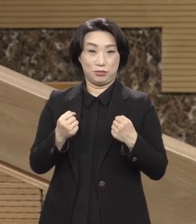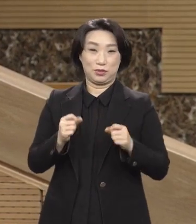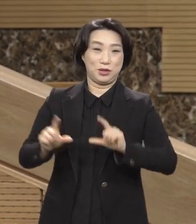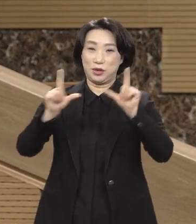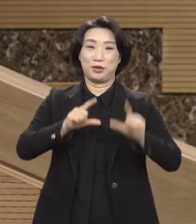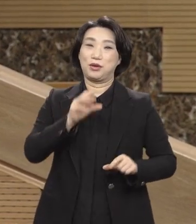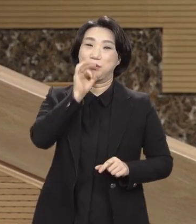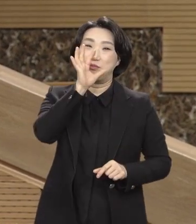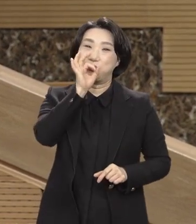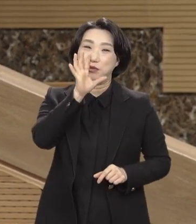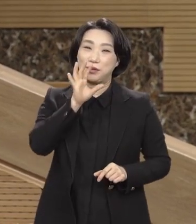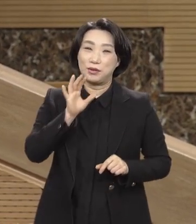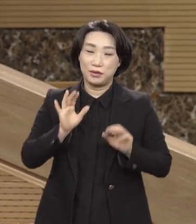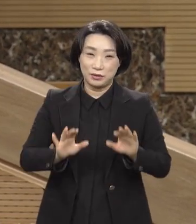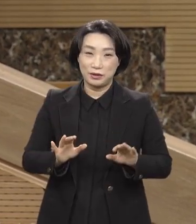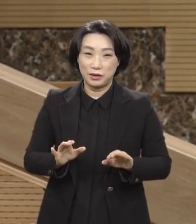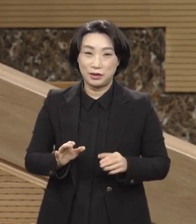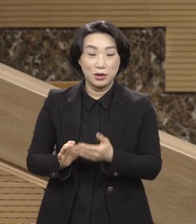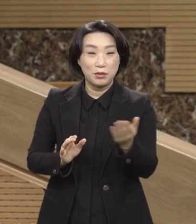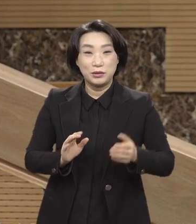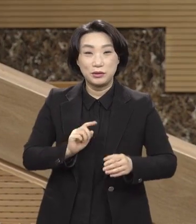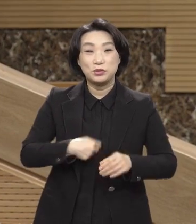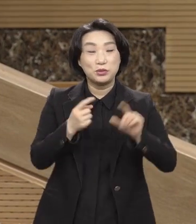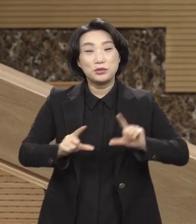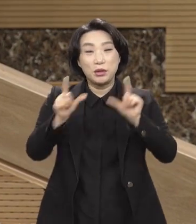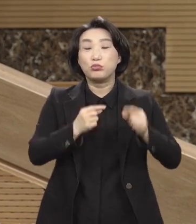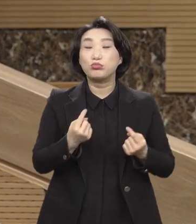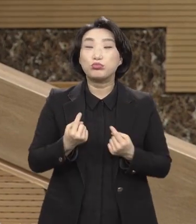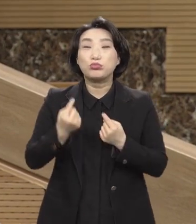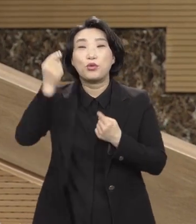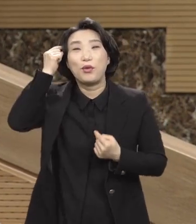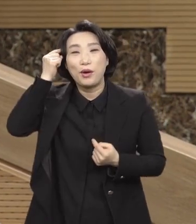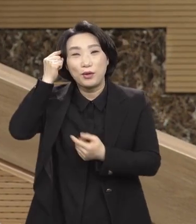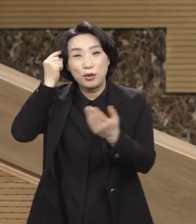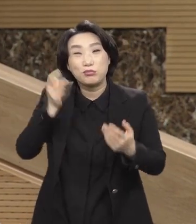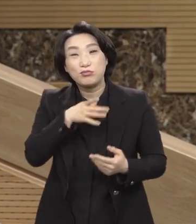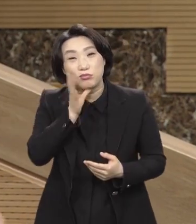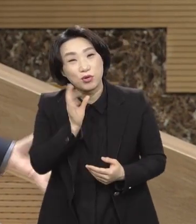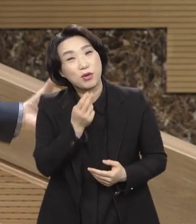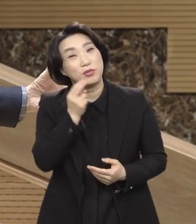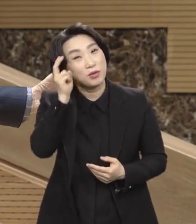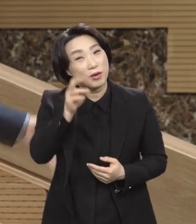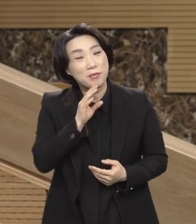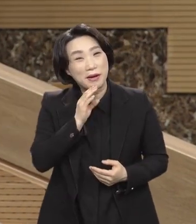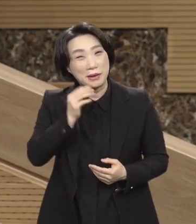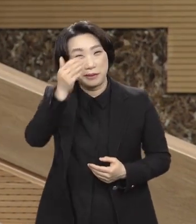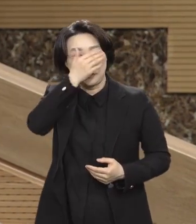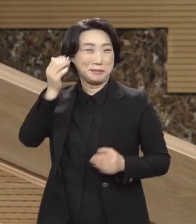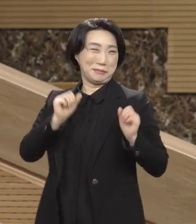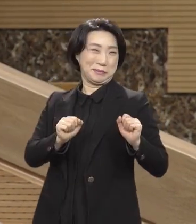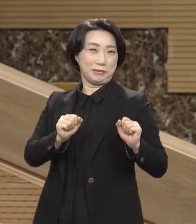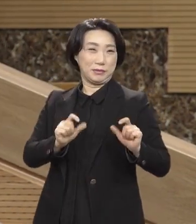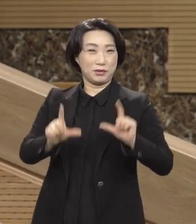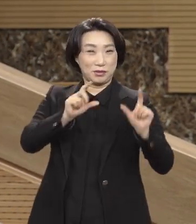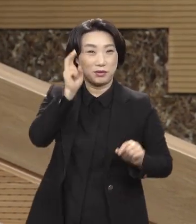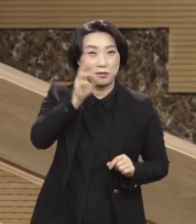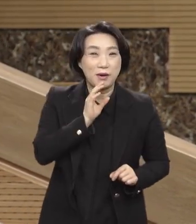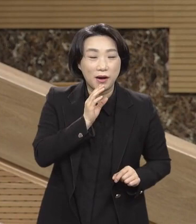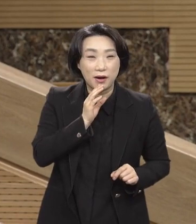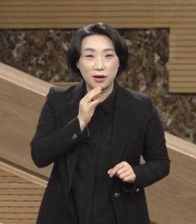그리고 스스로 살면 왜 놀고? 밥 나 그냥 젊음으로 살지. 스스로 못 살아.